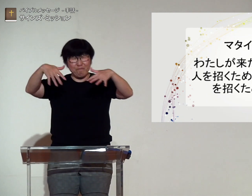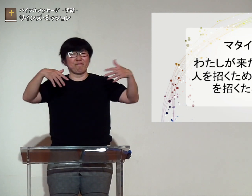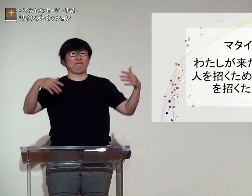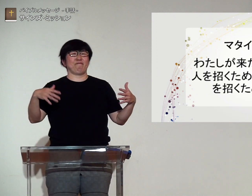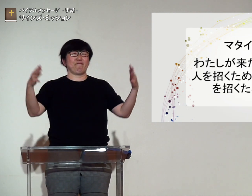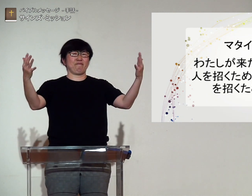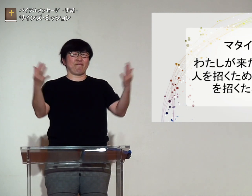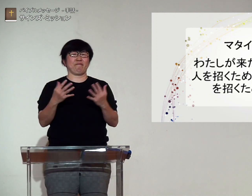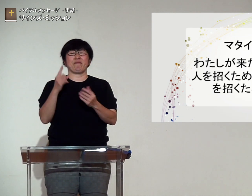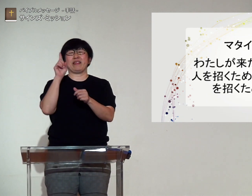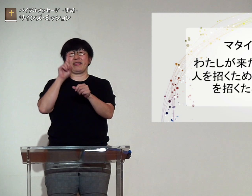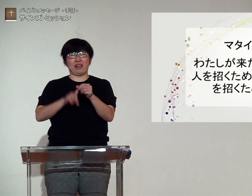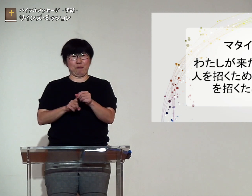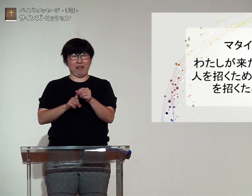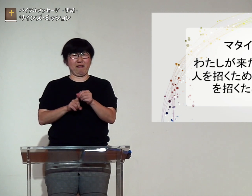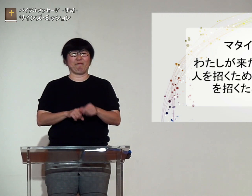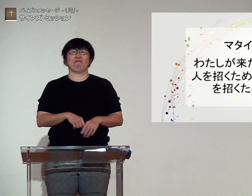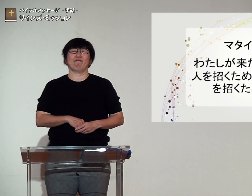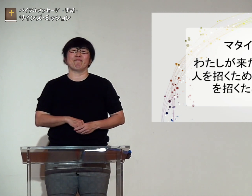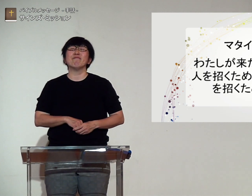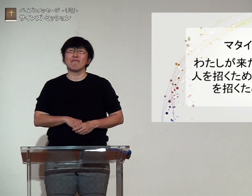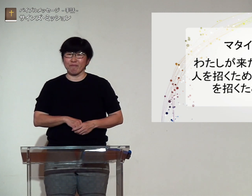招くためであると